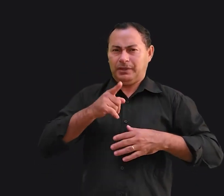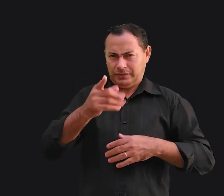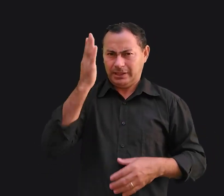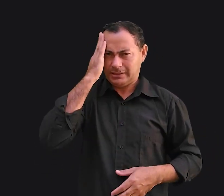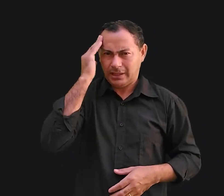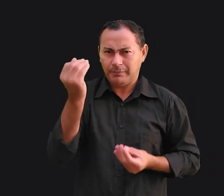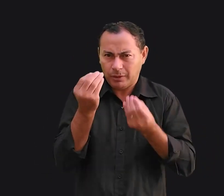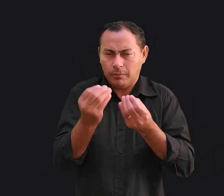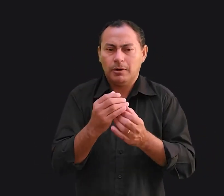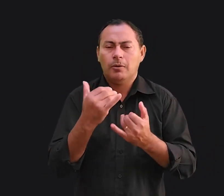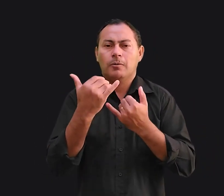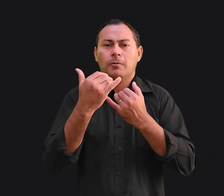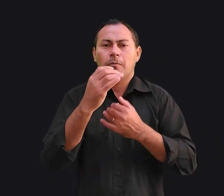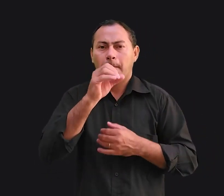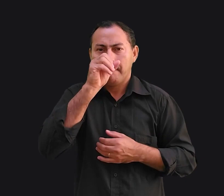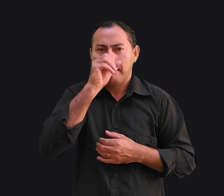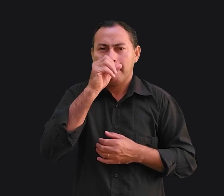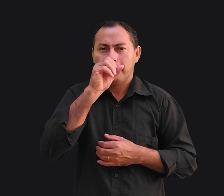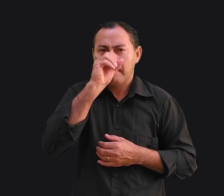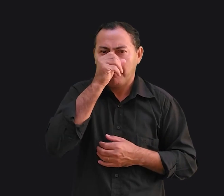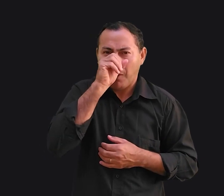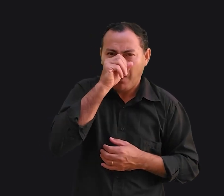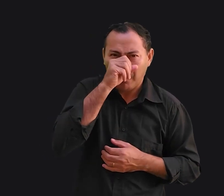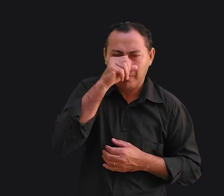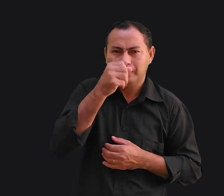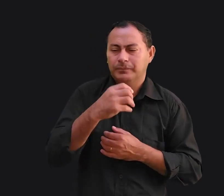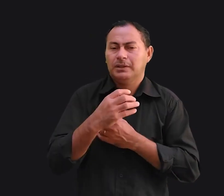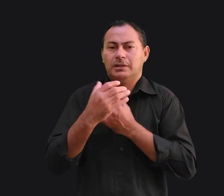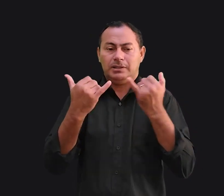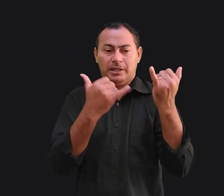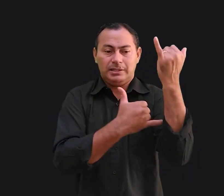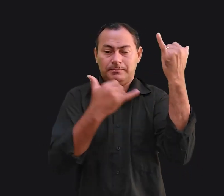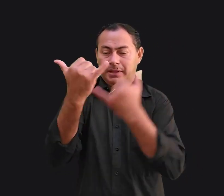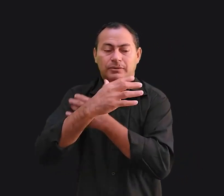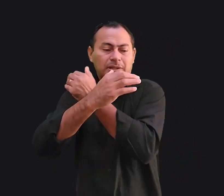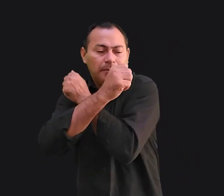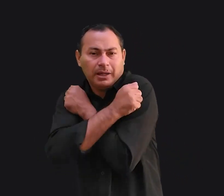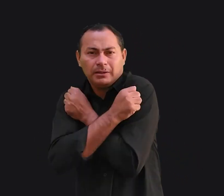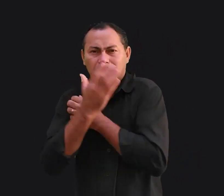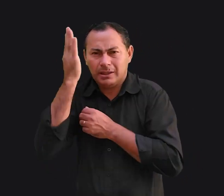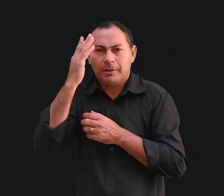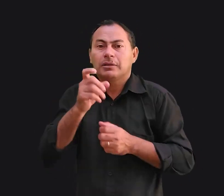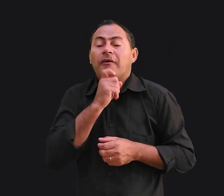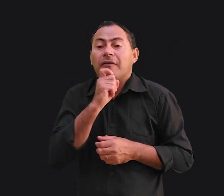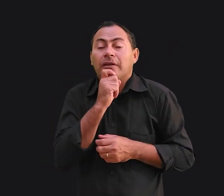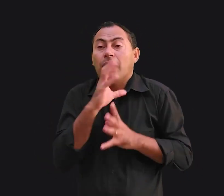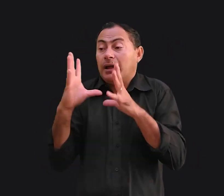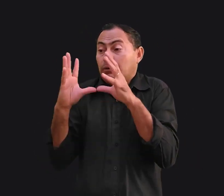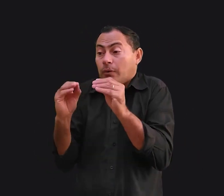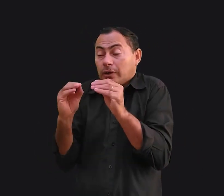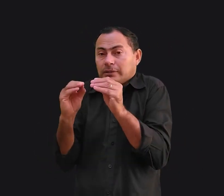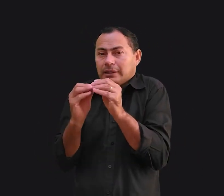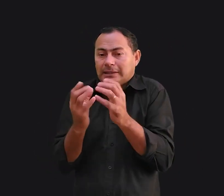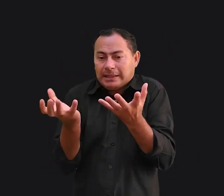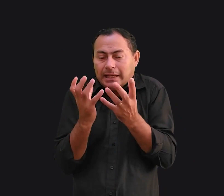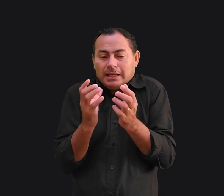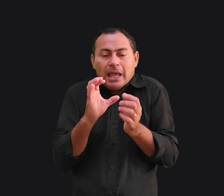sabe como os porcos espinhos se abraçam? Já disseram que é quando está frio à noite quando eles querem se